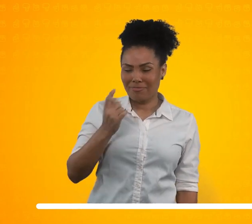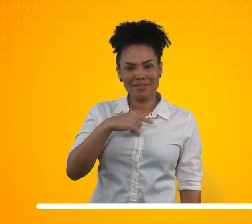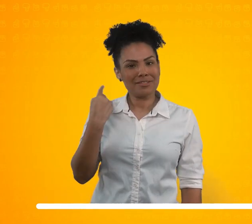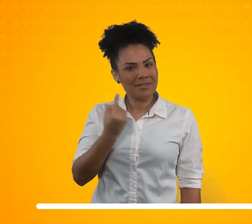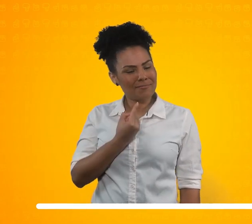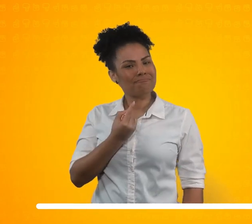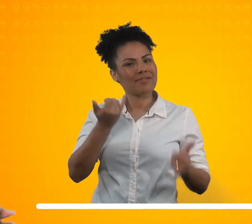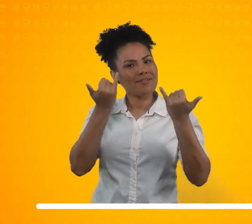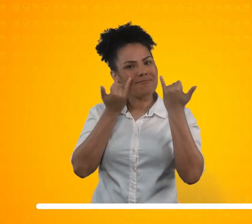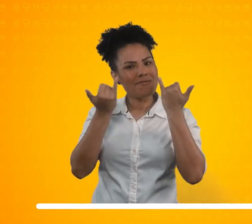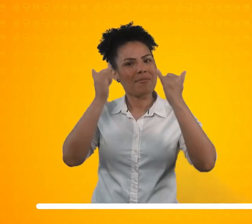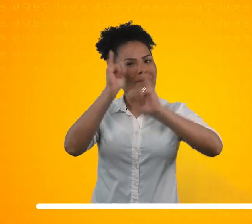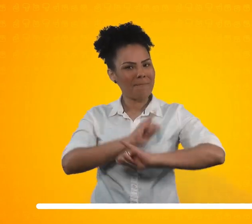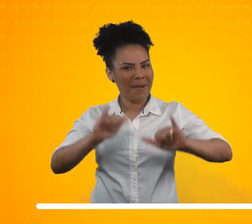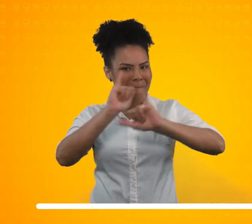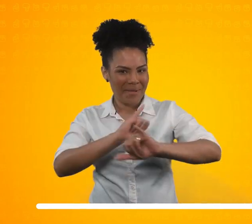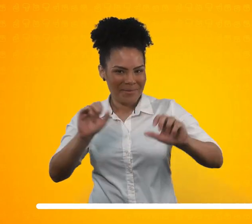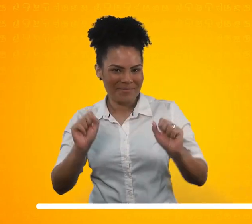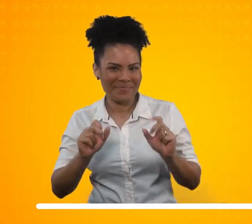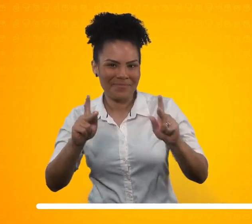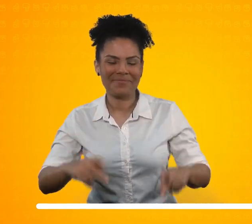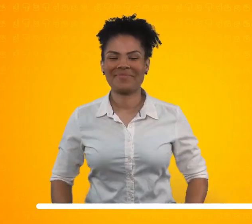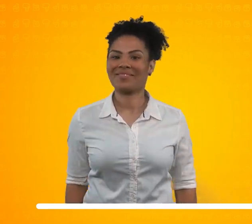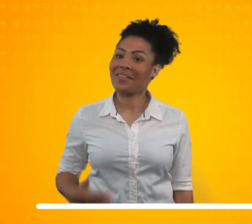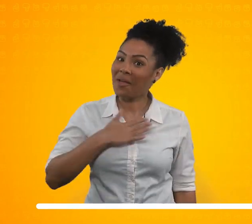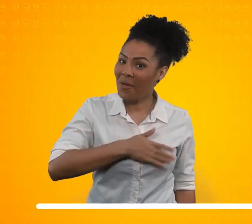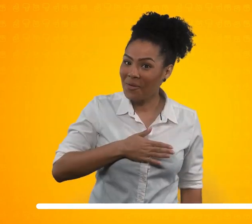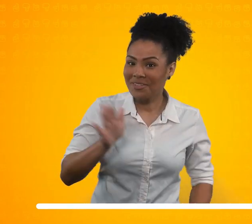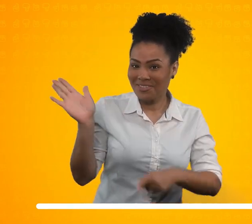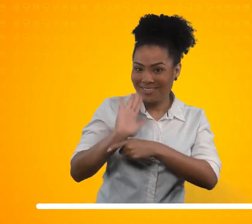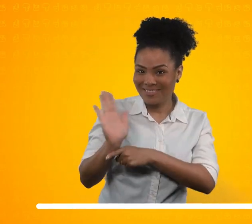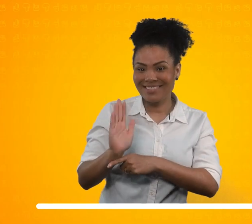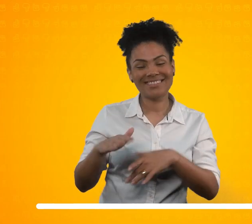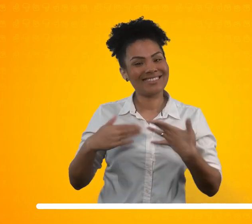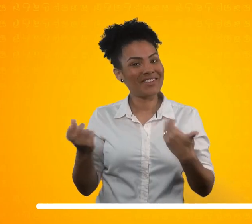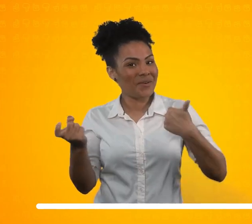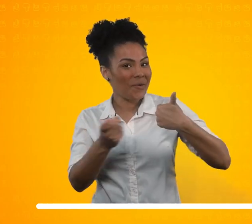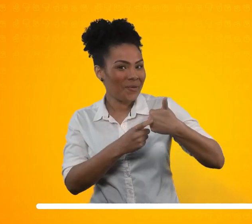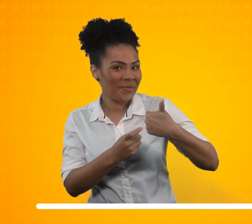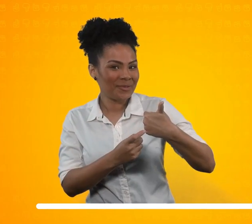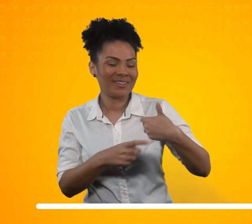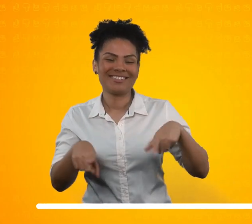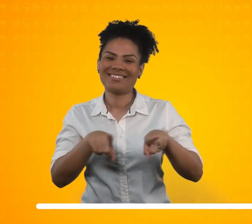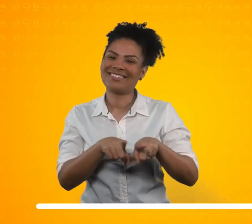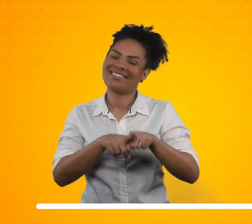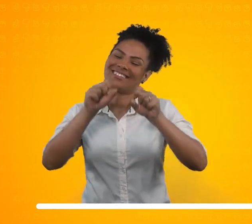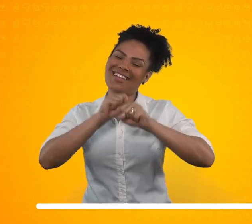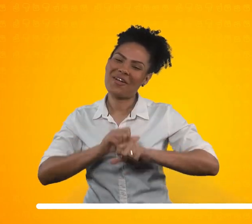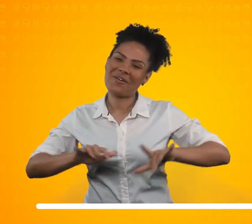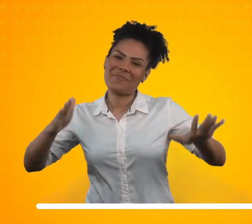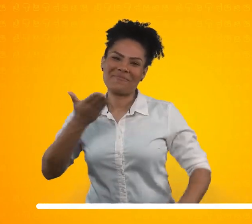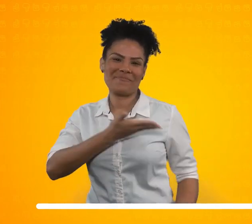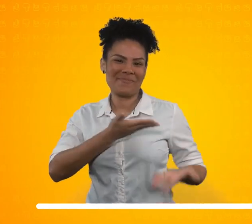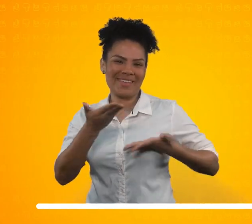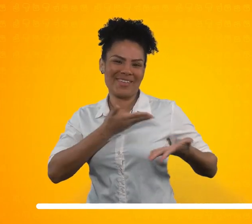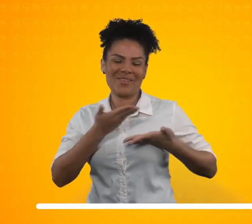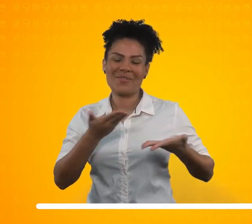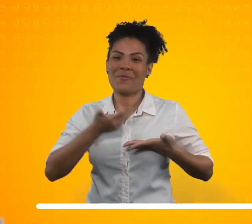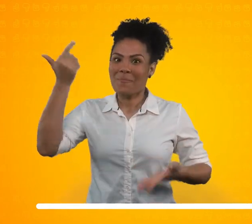com a gente para receber maiores informações. Você gostou desse vídeo? Então curte e compartilha com os seus amigos para mais